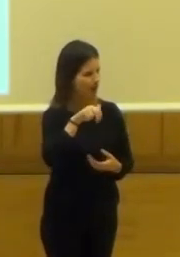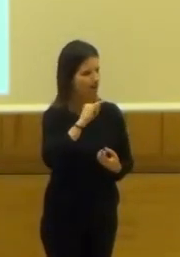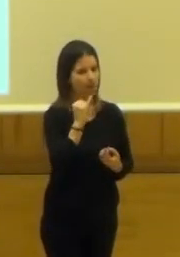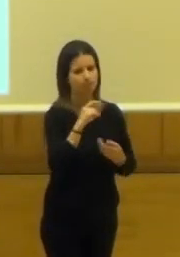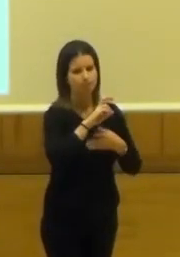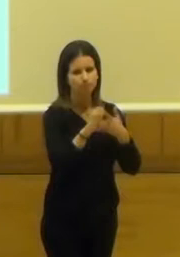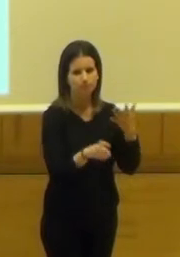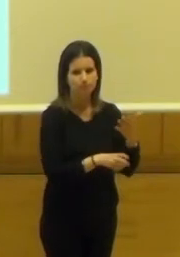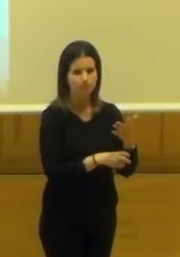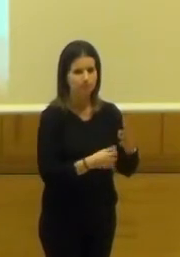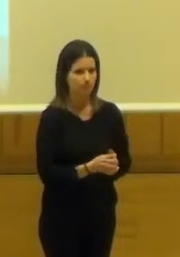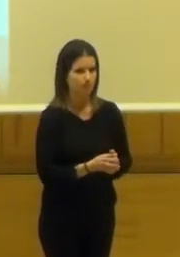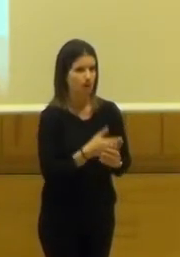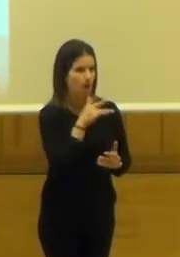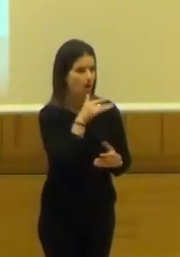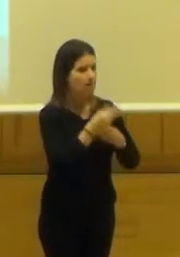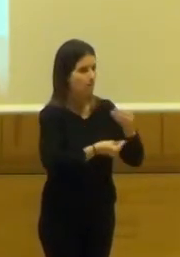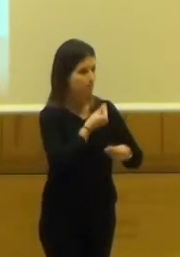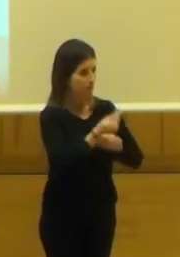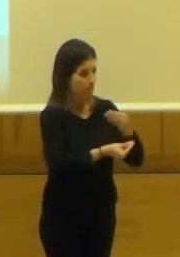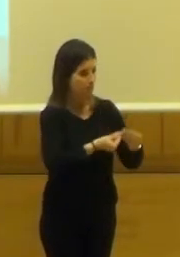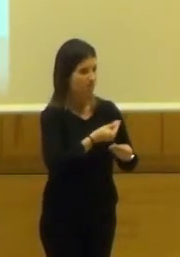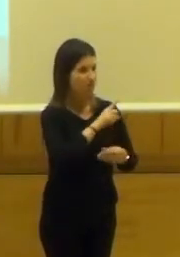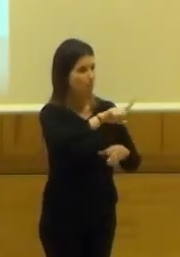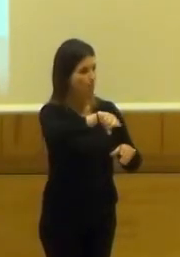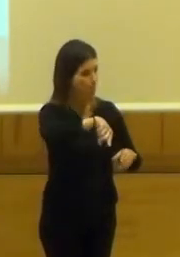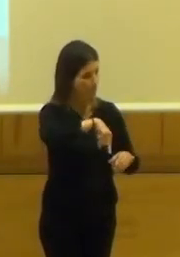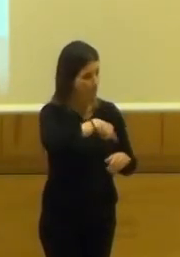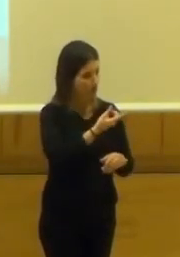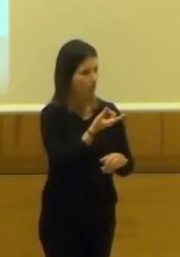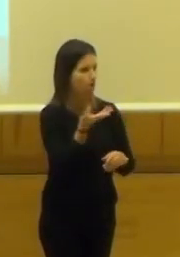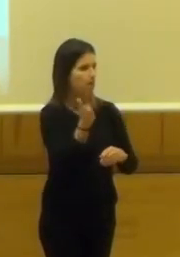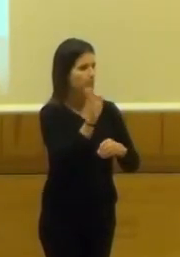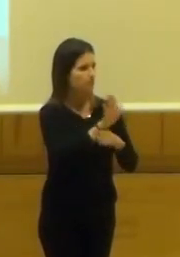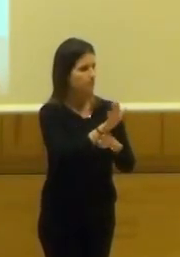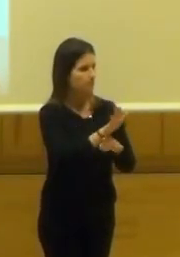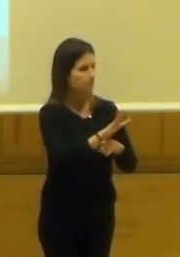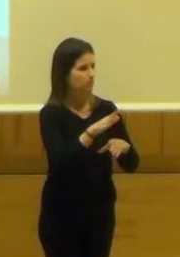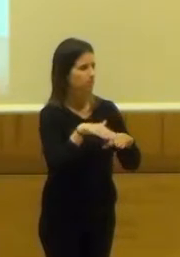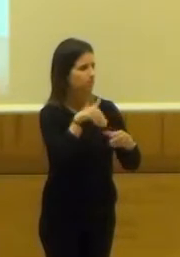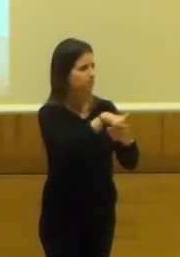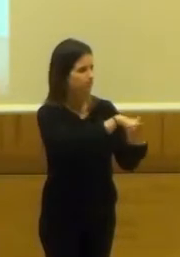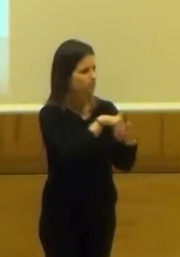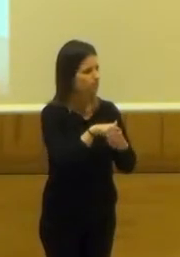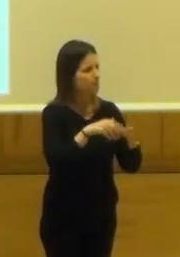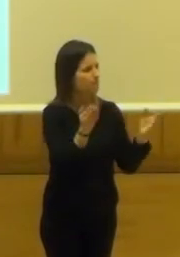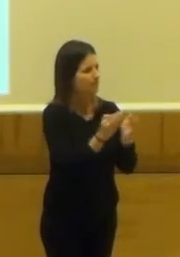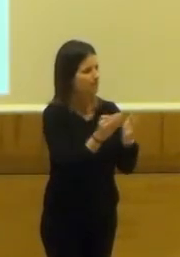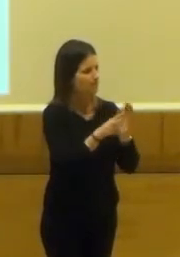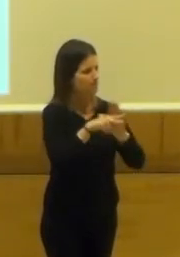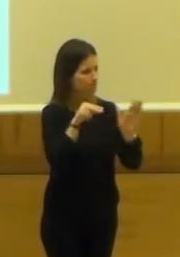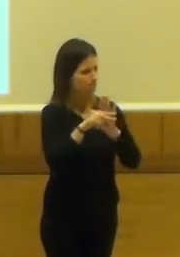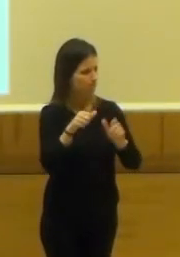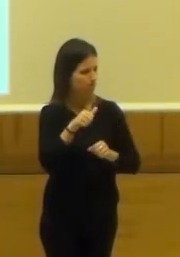Esteban, de todos. Lo que vamos a hacer ahora en las siguientes dos horas es una presentación compuesta por varias micropresentaciones.